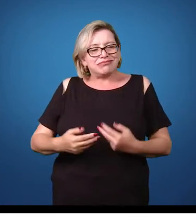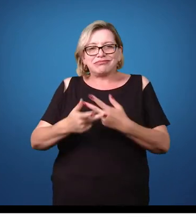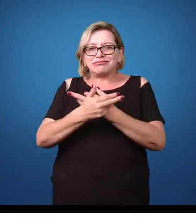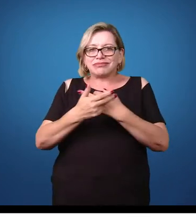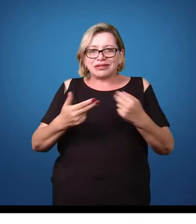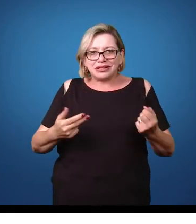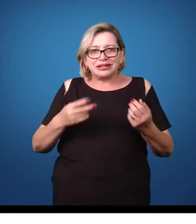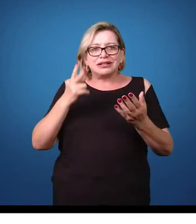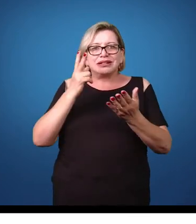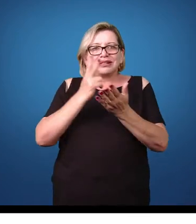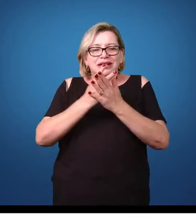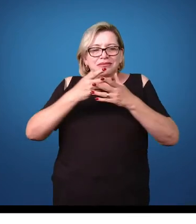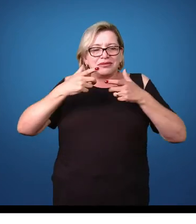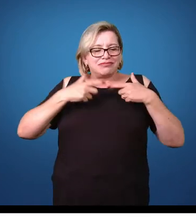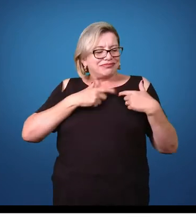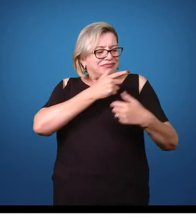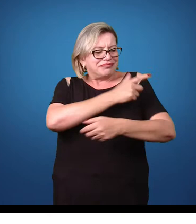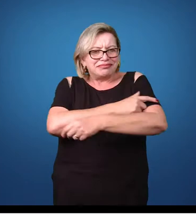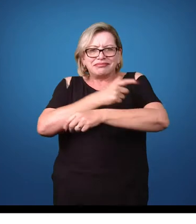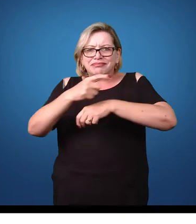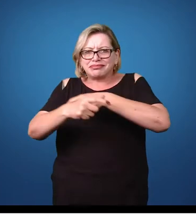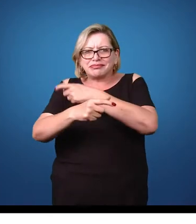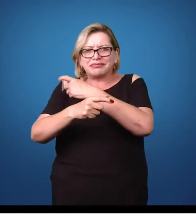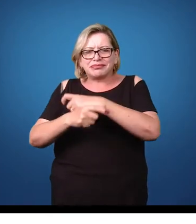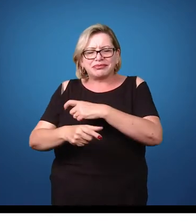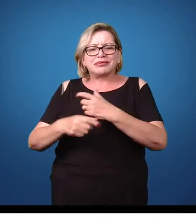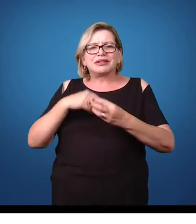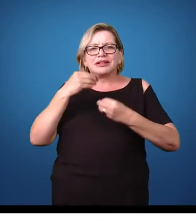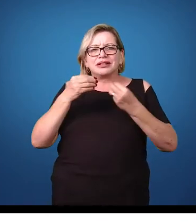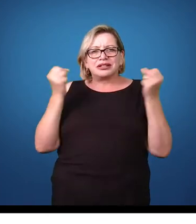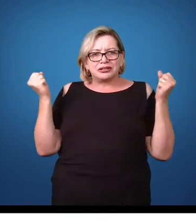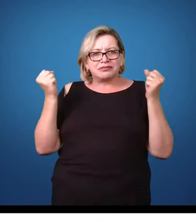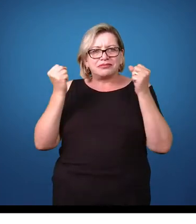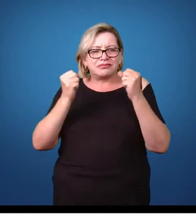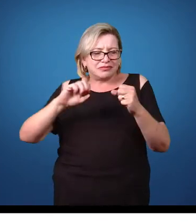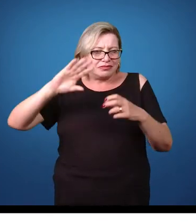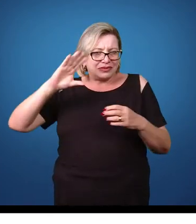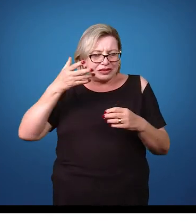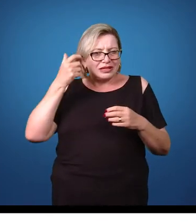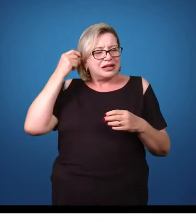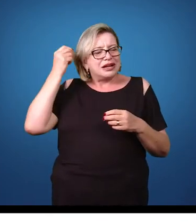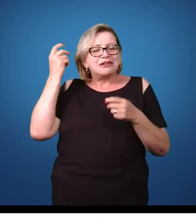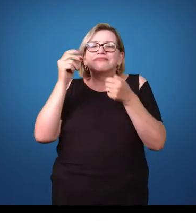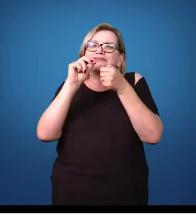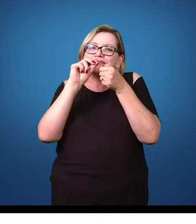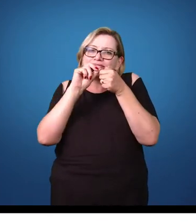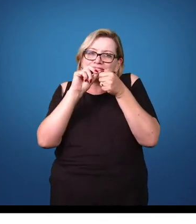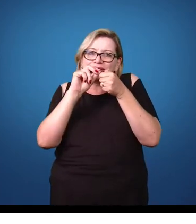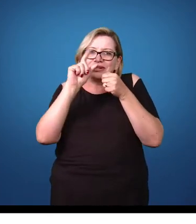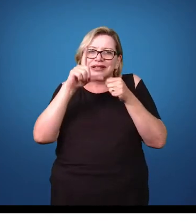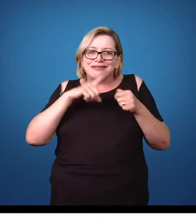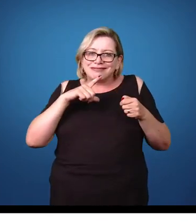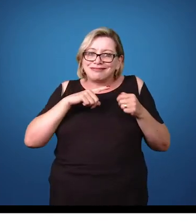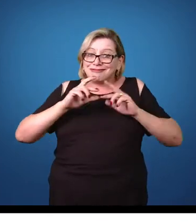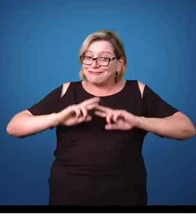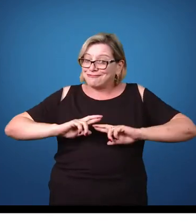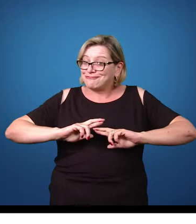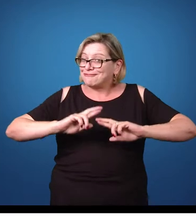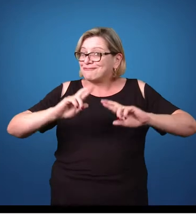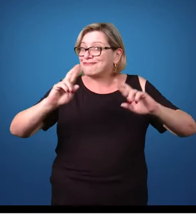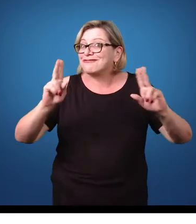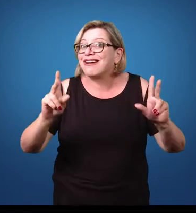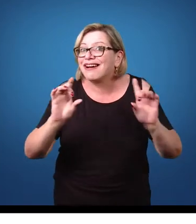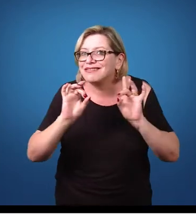corpo. Para cada região que possa estar aderido a esse piolho, existe uma